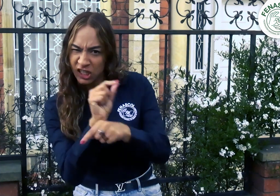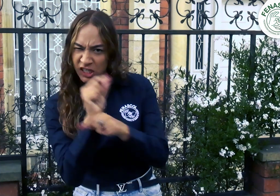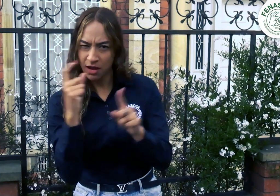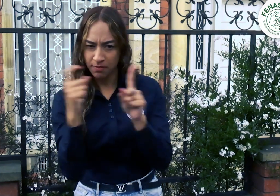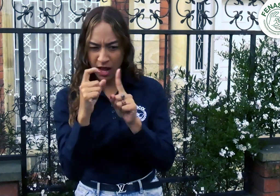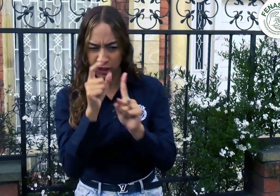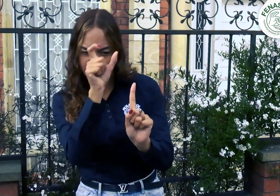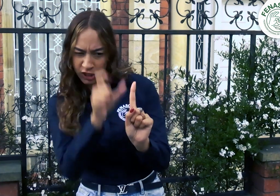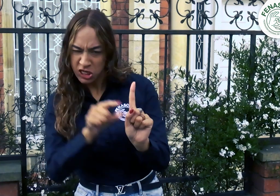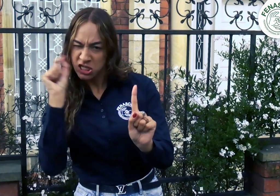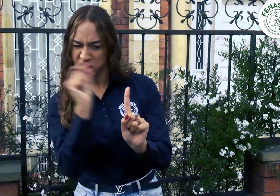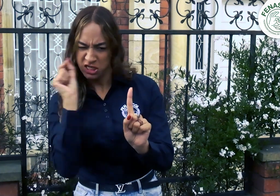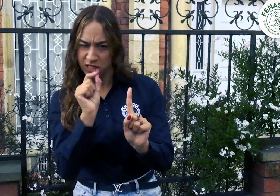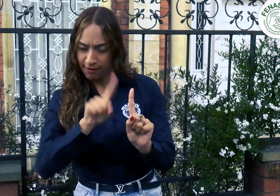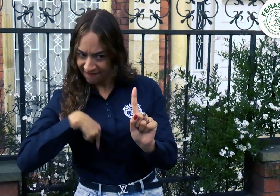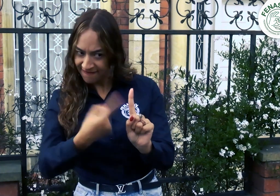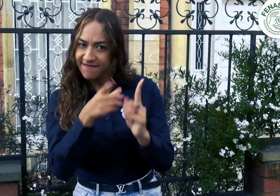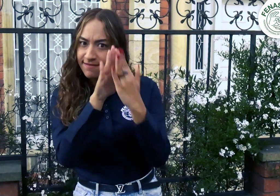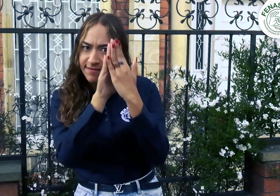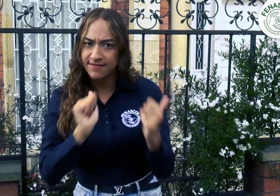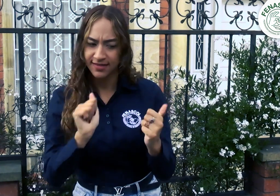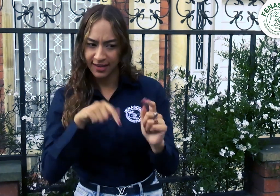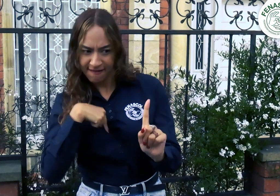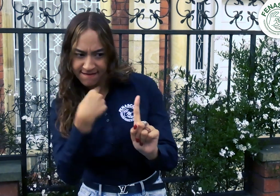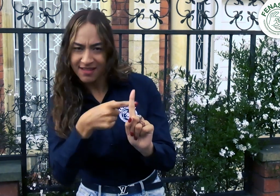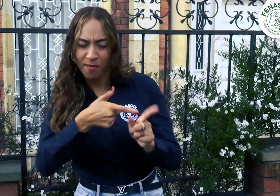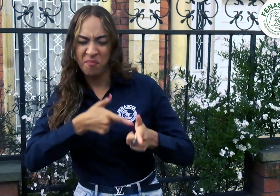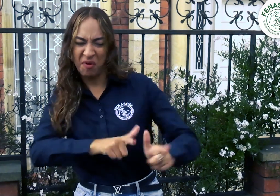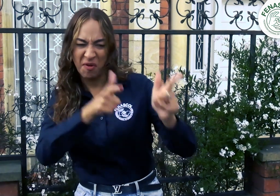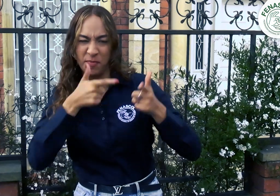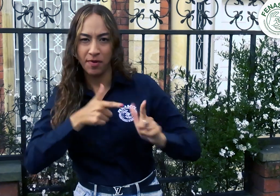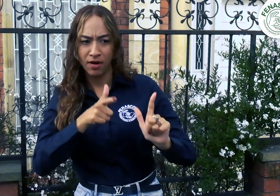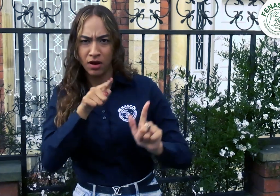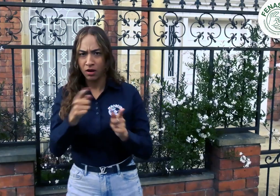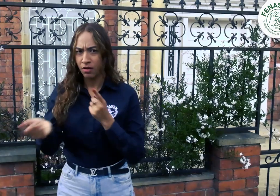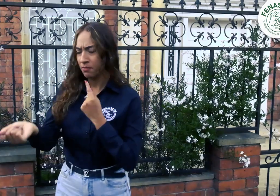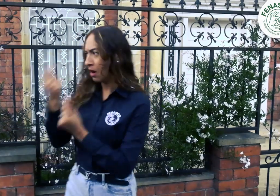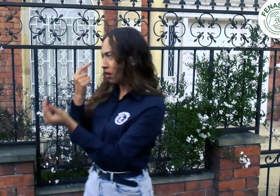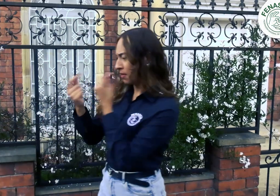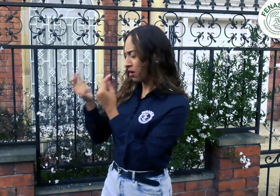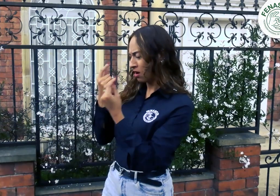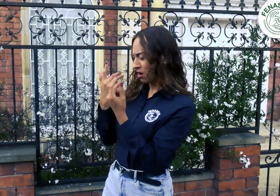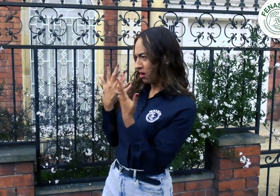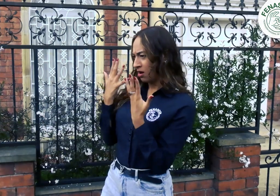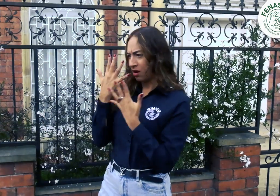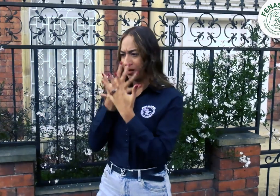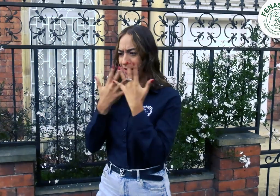malintencionadas pueden publicar información falsa con el objetivo de criticar, vengarse o burlarse de